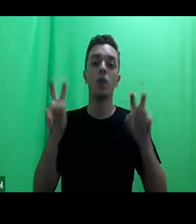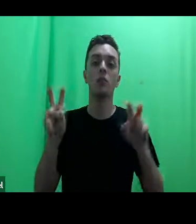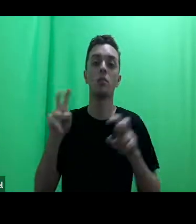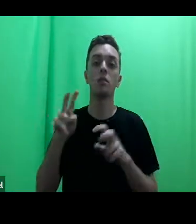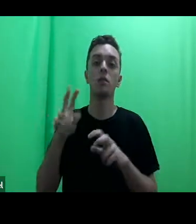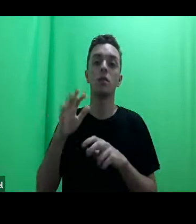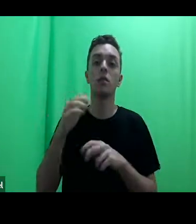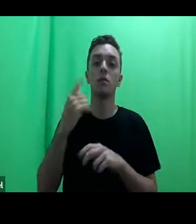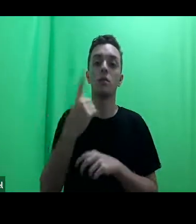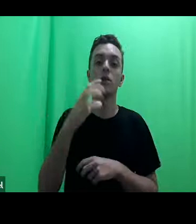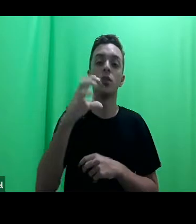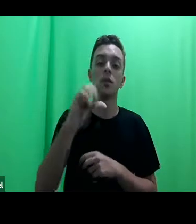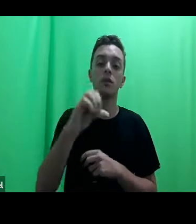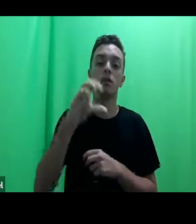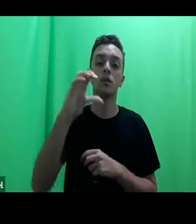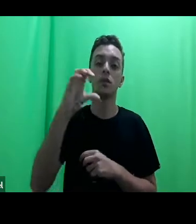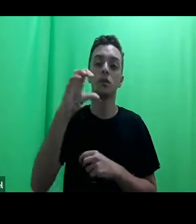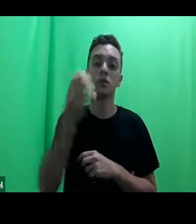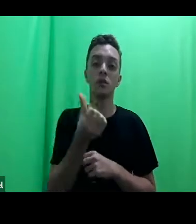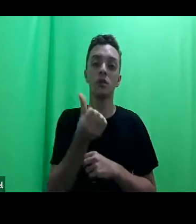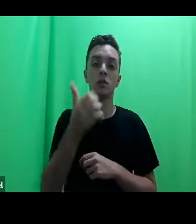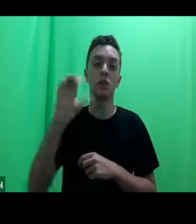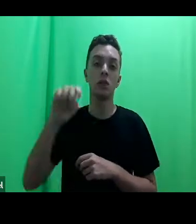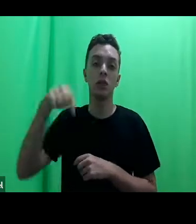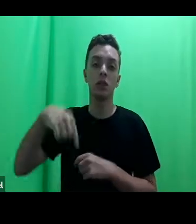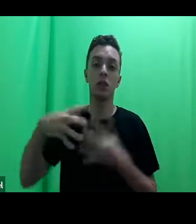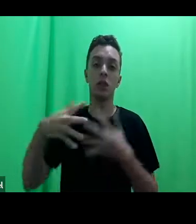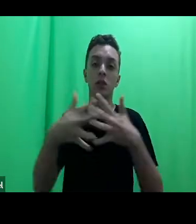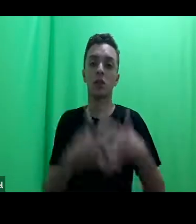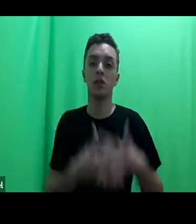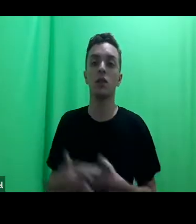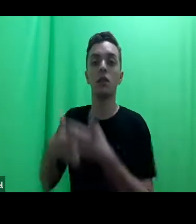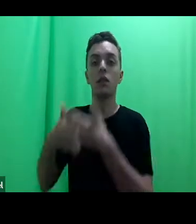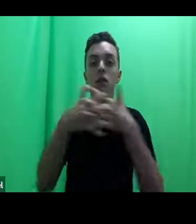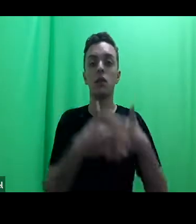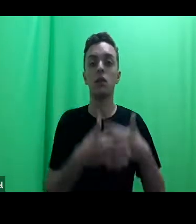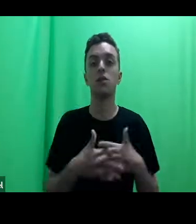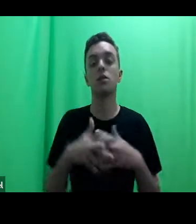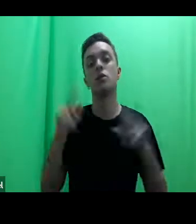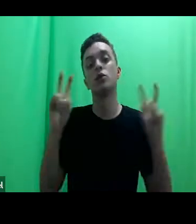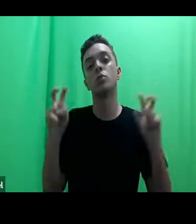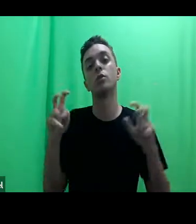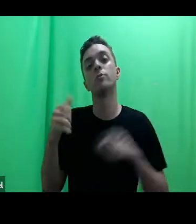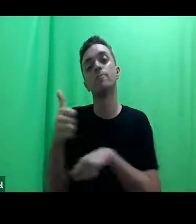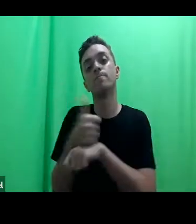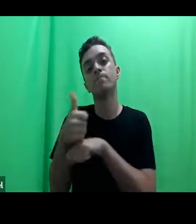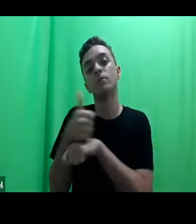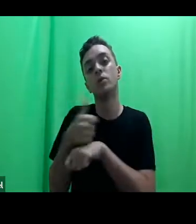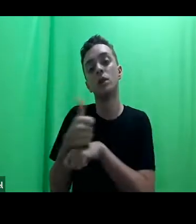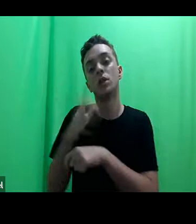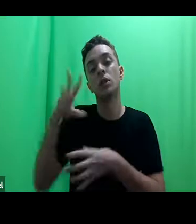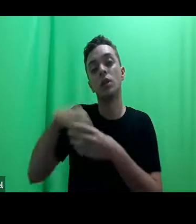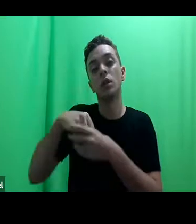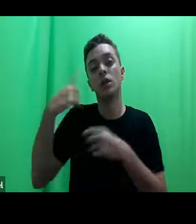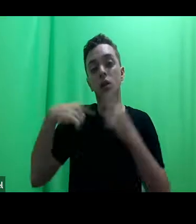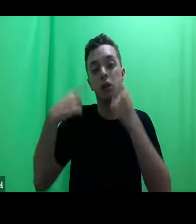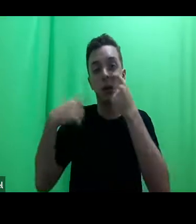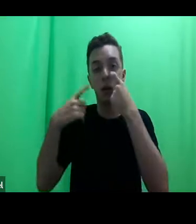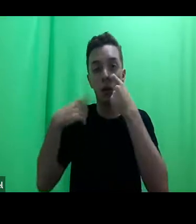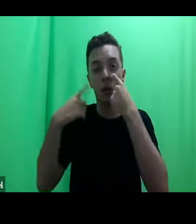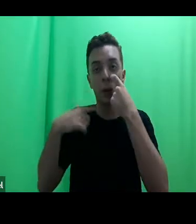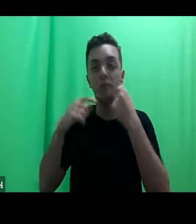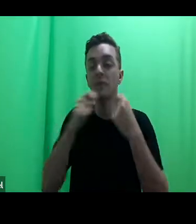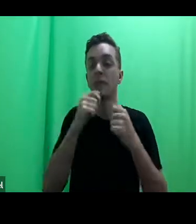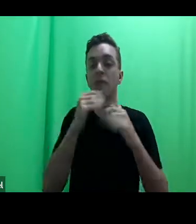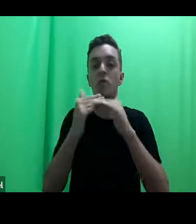1960 nos Estados Unidos, quando um segmento de profissionais da advocacia inconformados com a situação de desigualdade